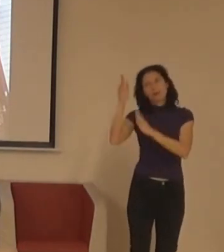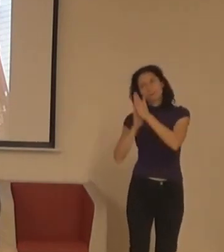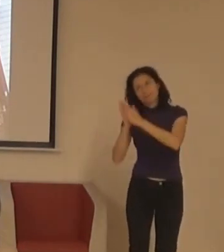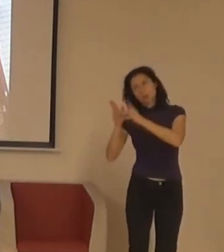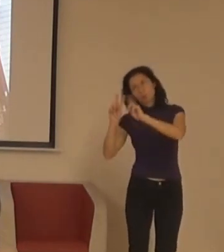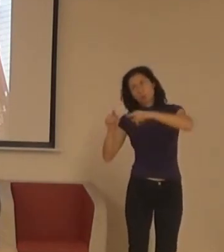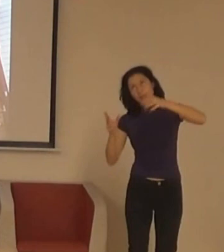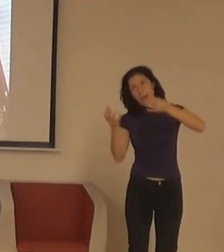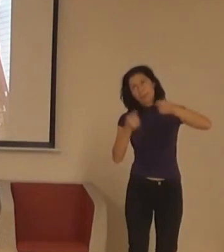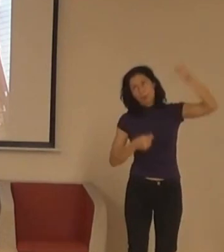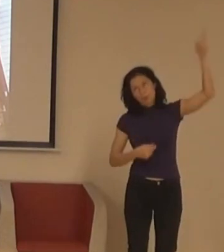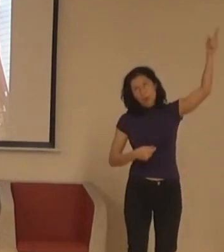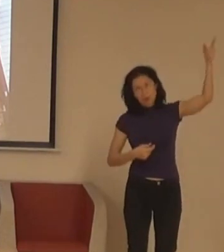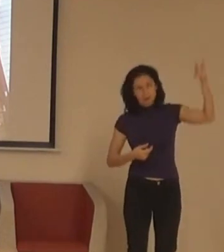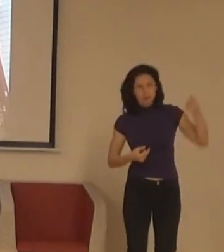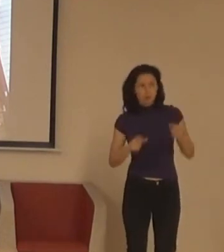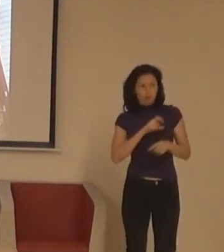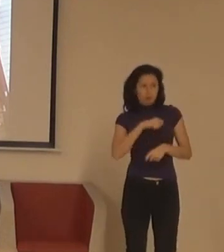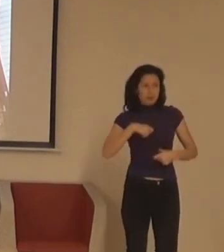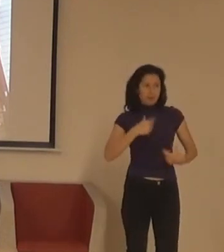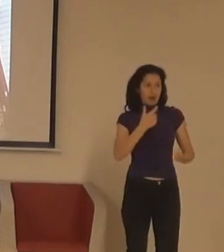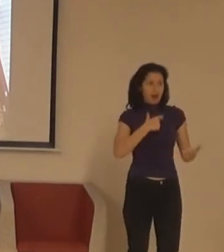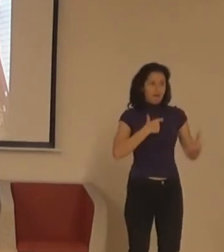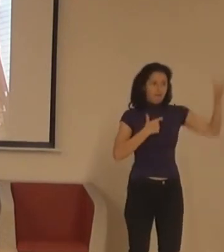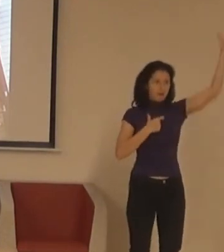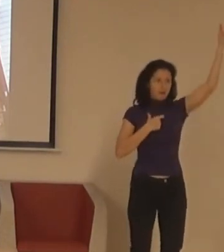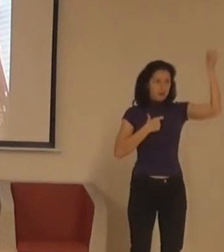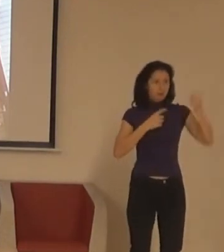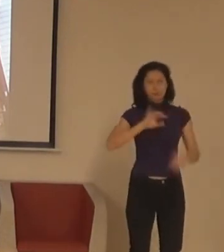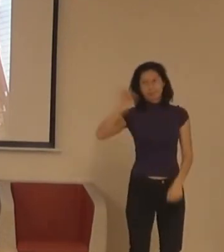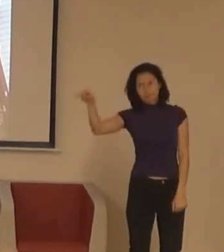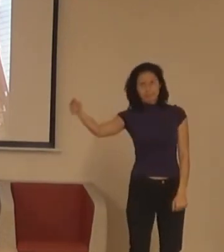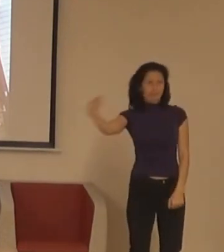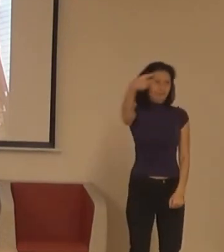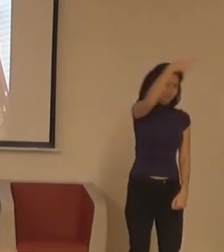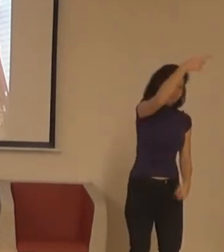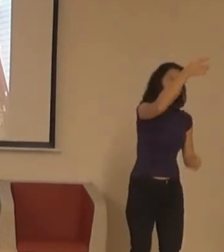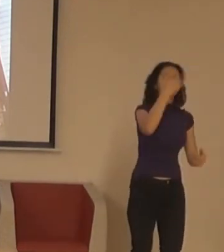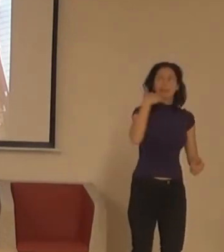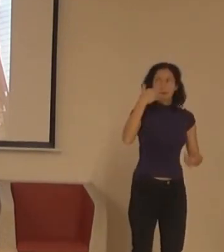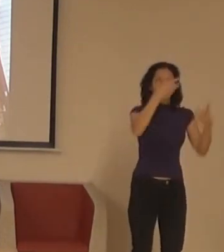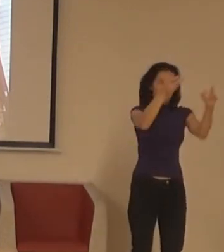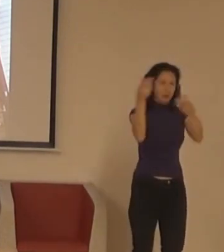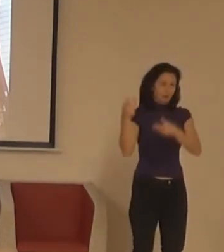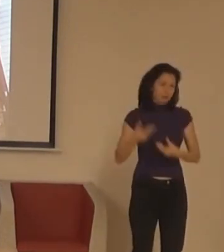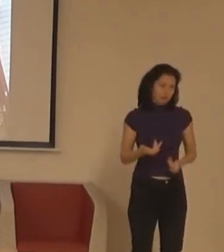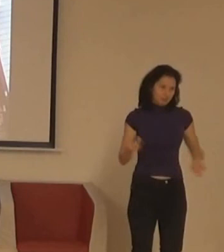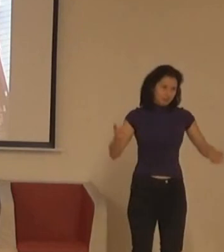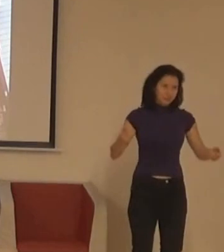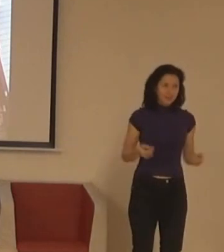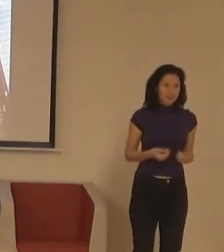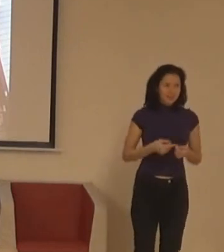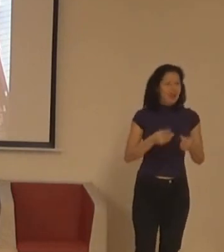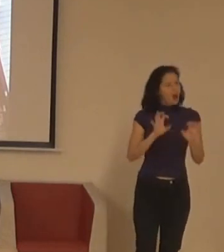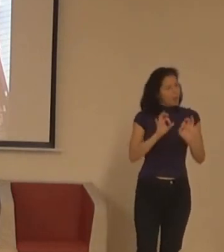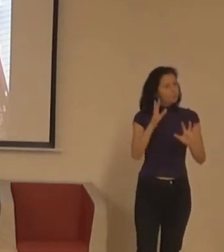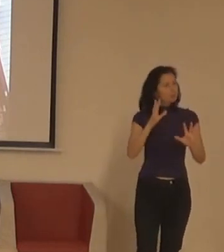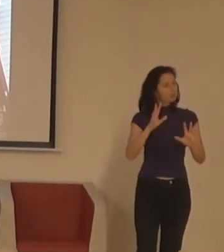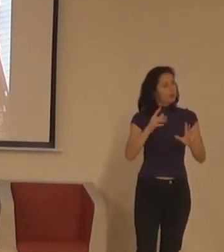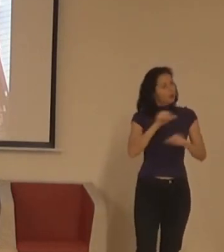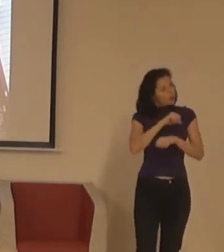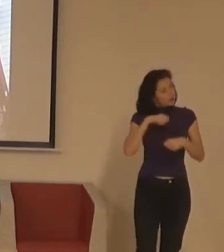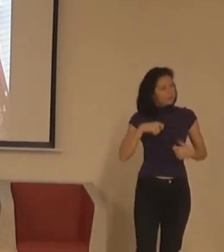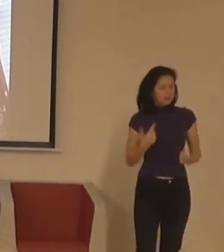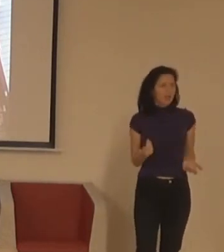pasivní vozíčkáři na ty aktivní, kteří tu mají víc v rukou, a kteří si víc určujou svou vlastní jízdou tím, jak se budou tím dnem